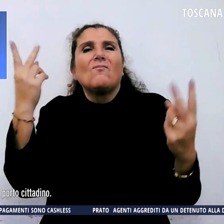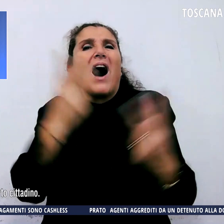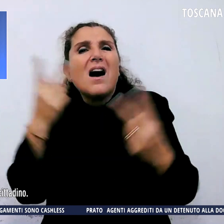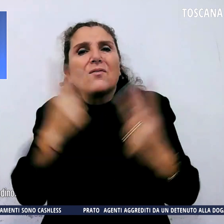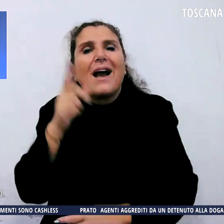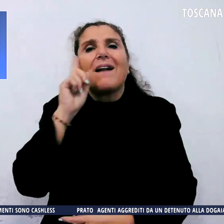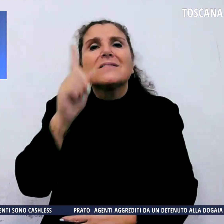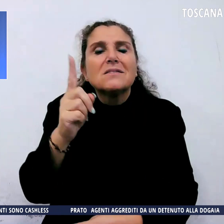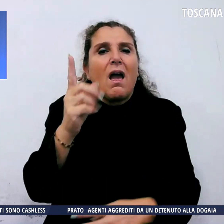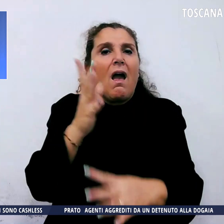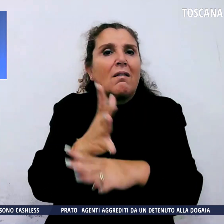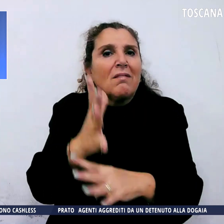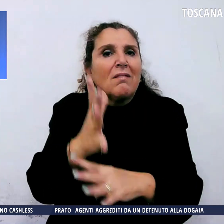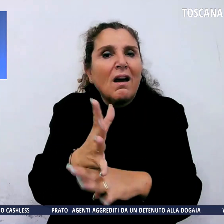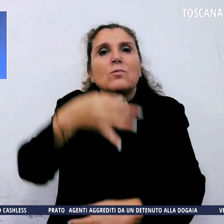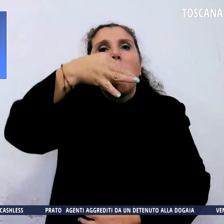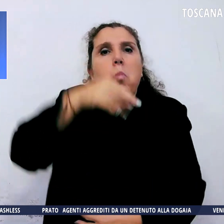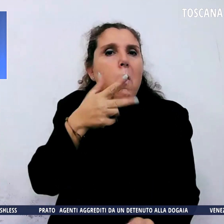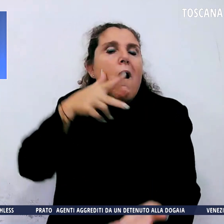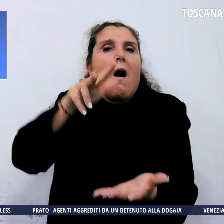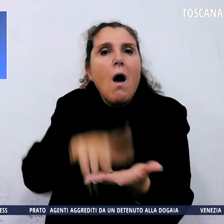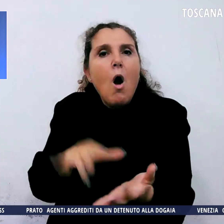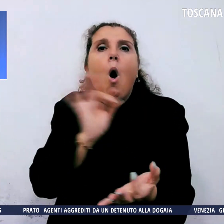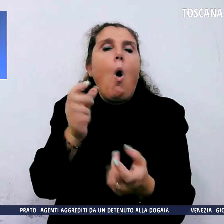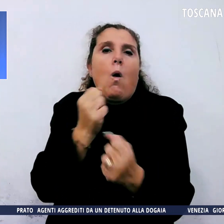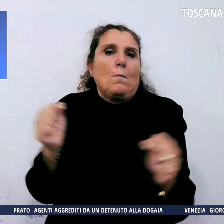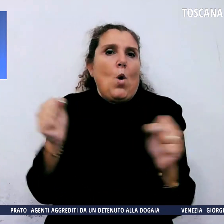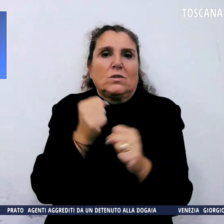autorizzabile o non autorizzabile.